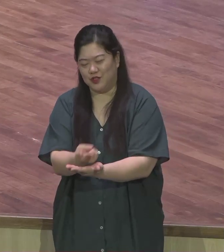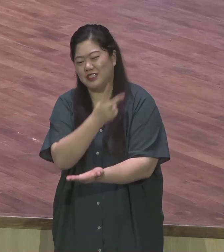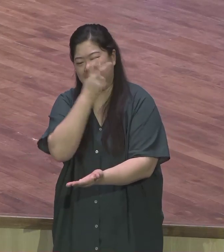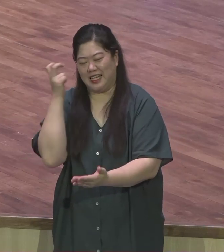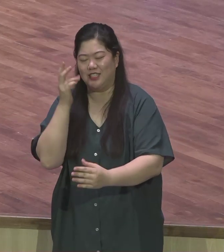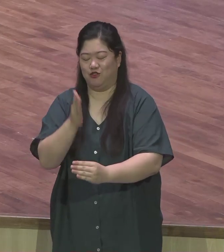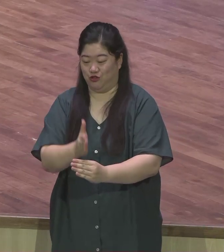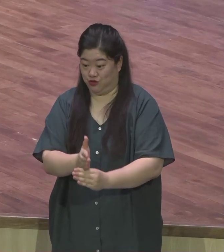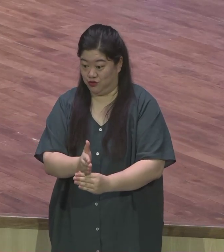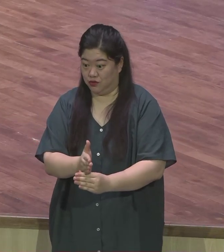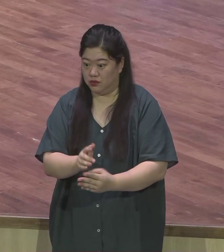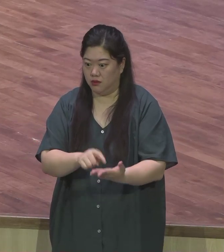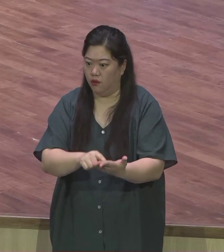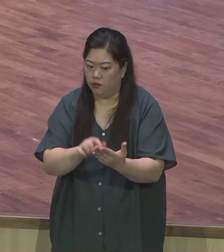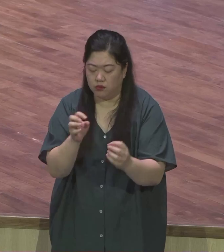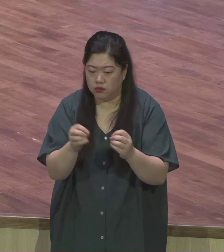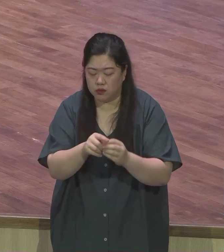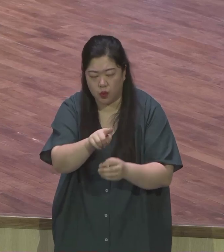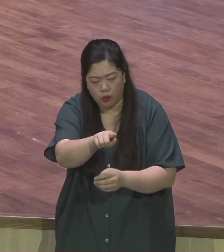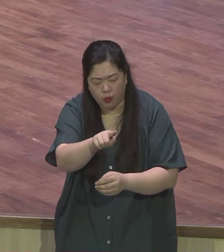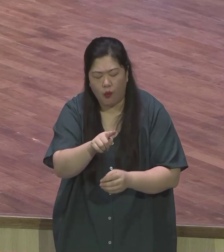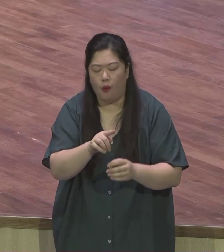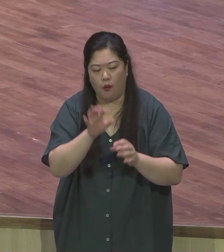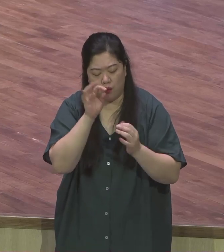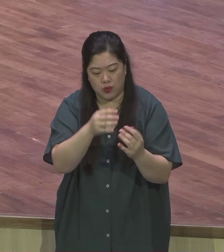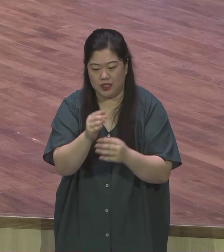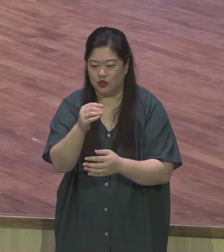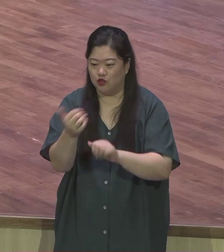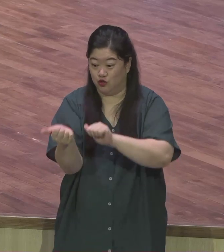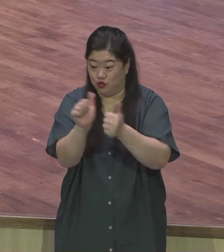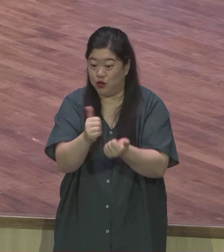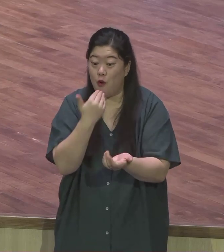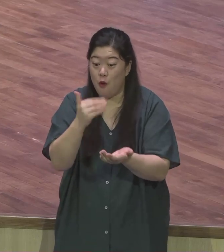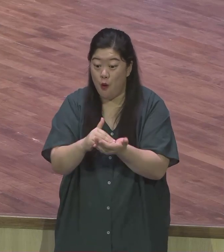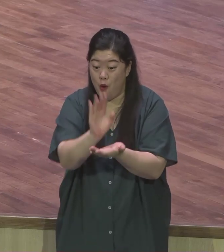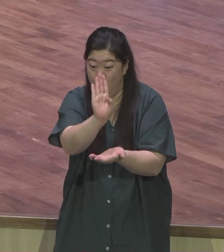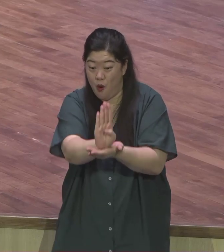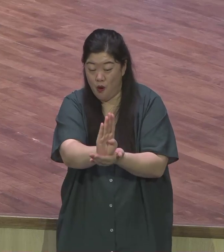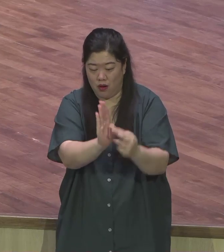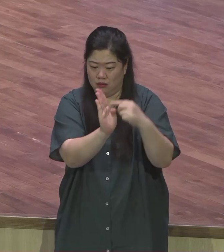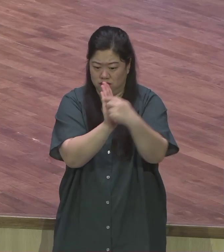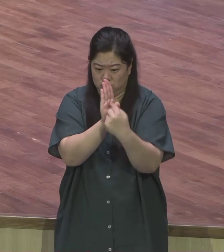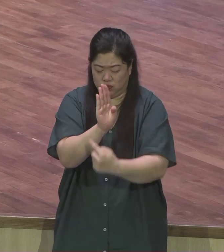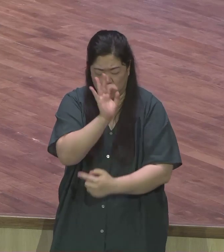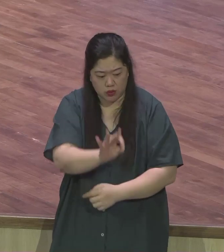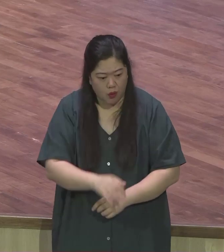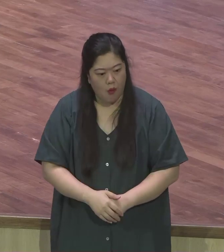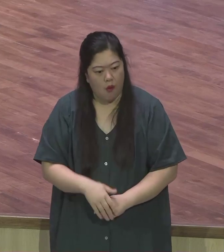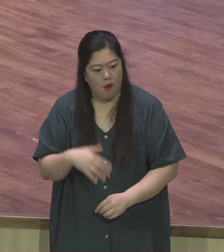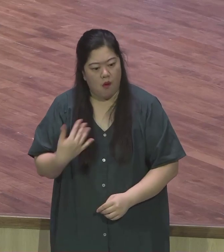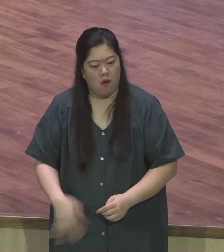정말 기도자로 서시는 여러분의 이 골방에 나의 골방의 시간이 회복되시기를 바랍니다